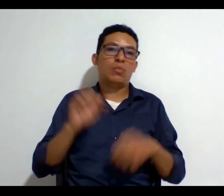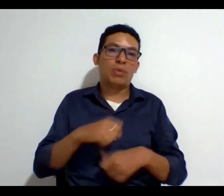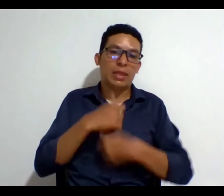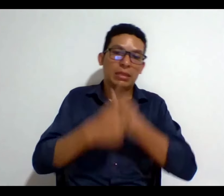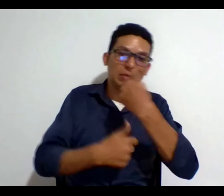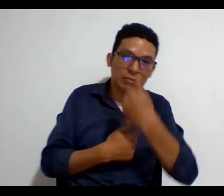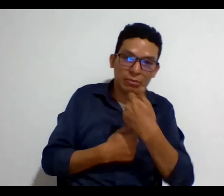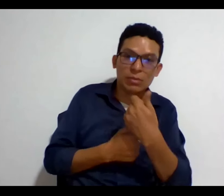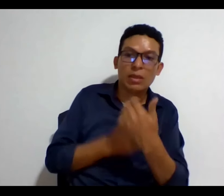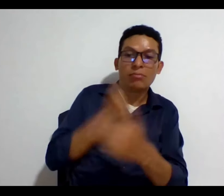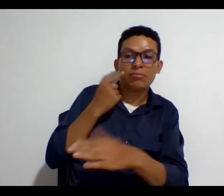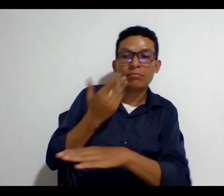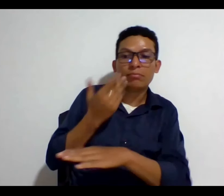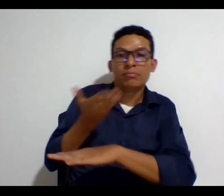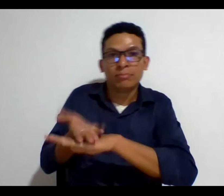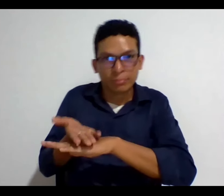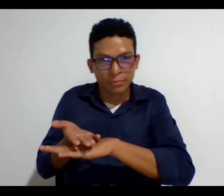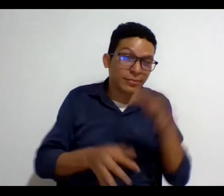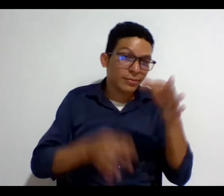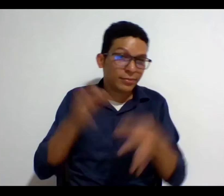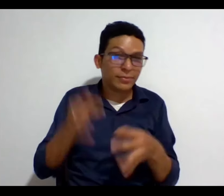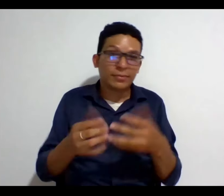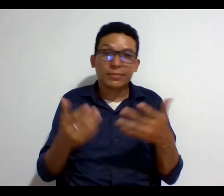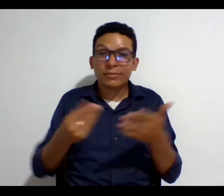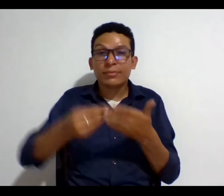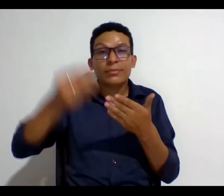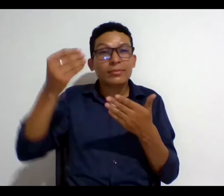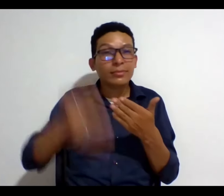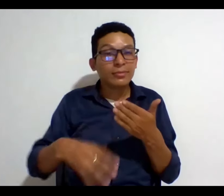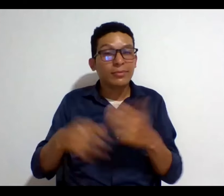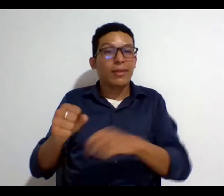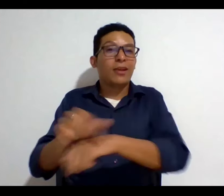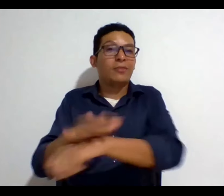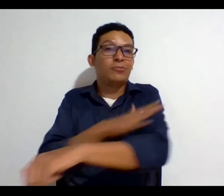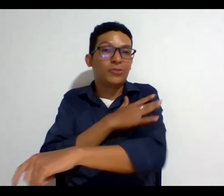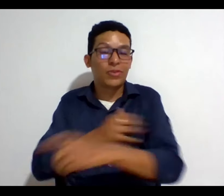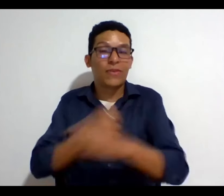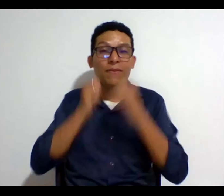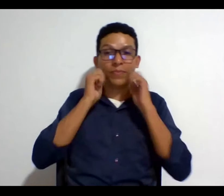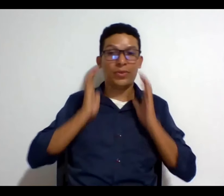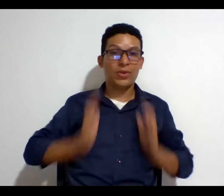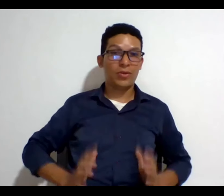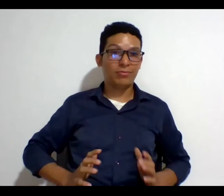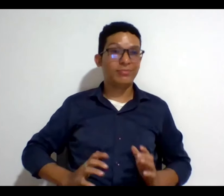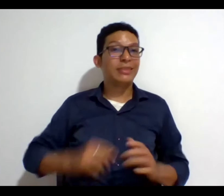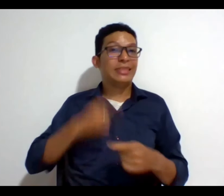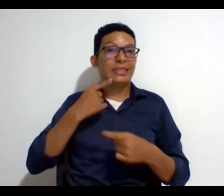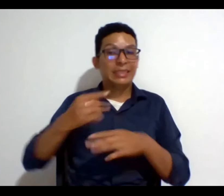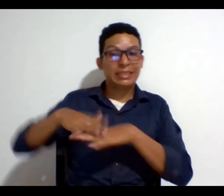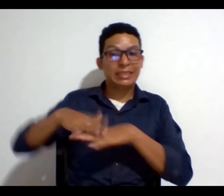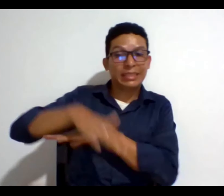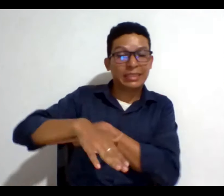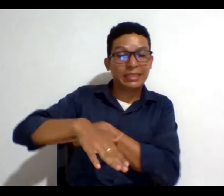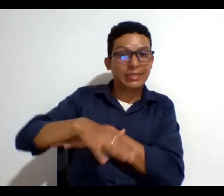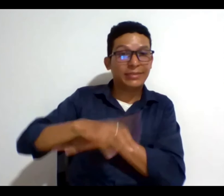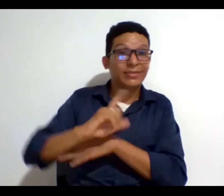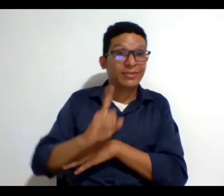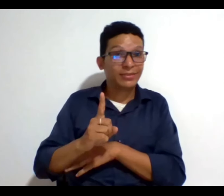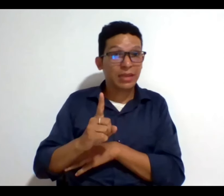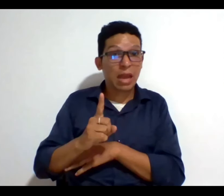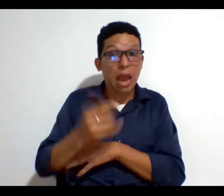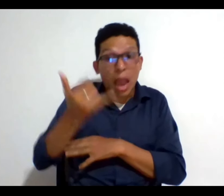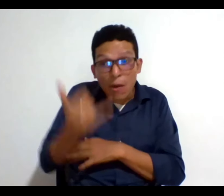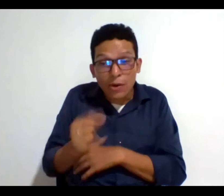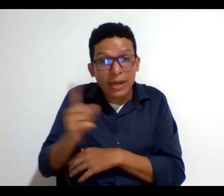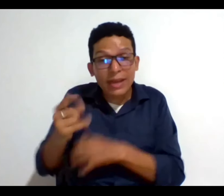presentar o sea todo lo que viene detrás o emocional físicamente que puede resultar un litigio ahora un litigio al fin de la vida